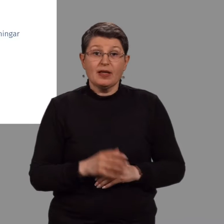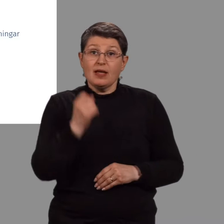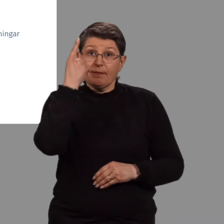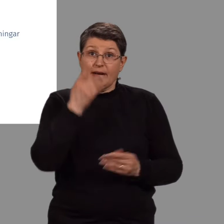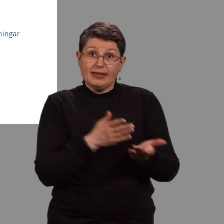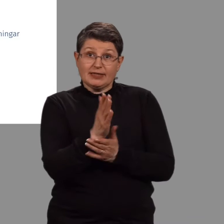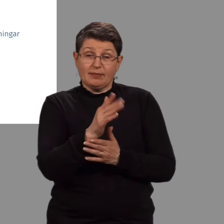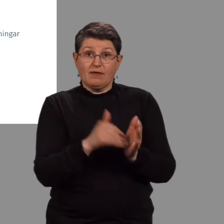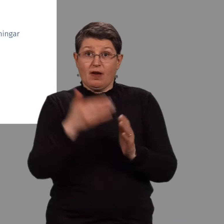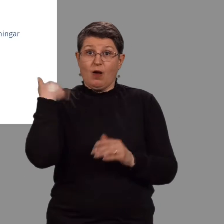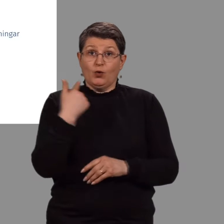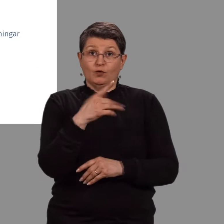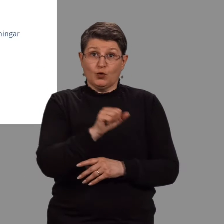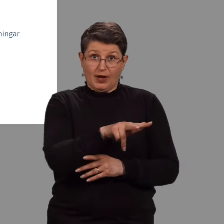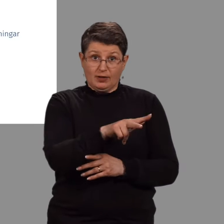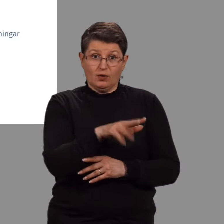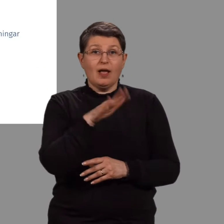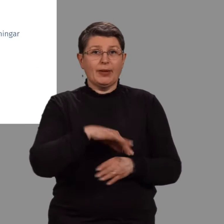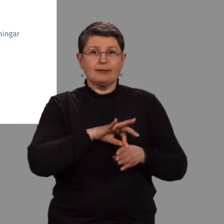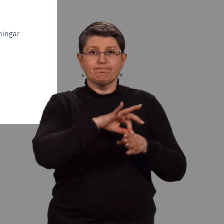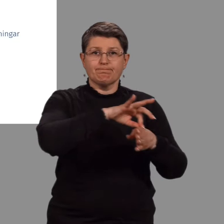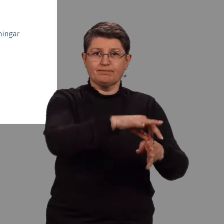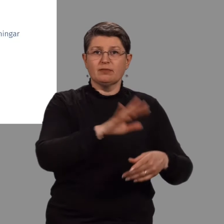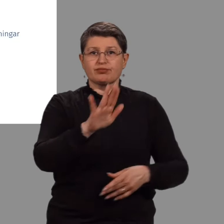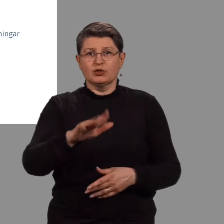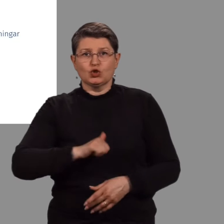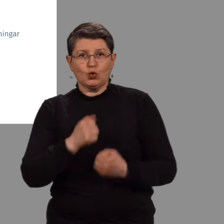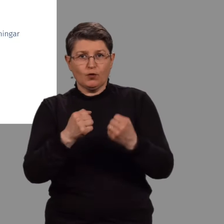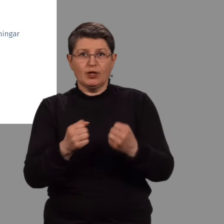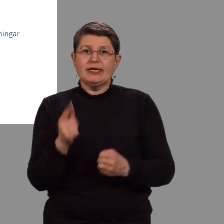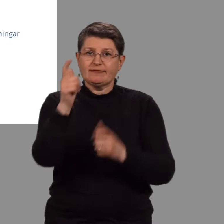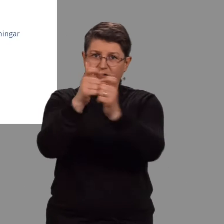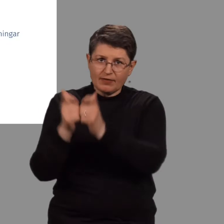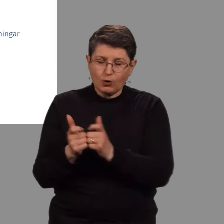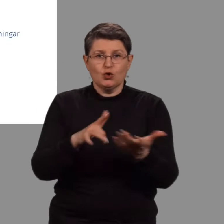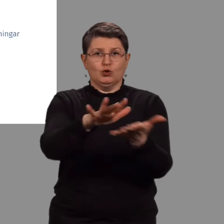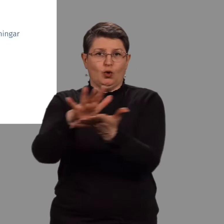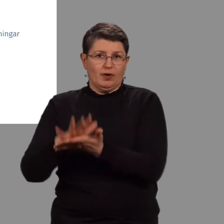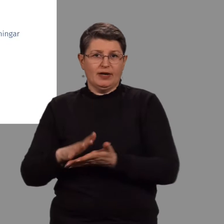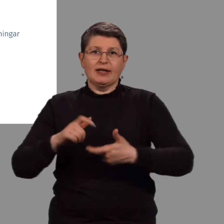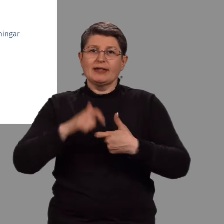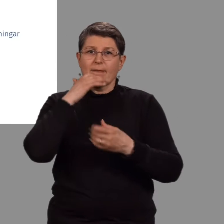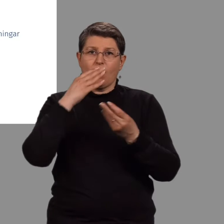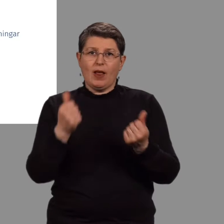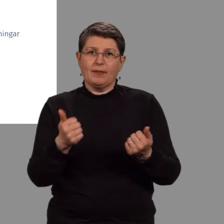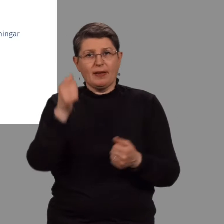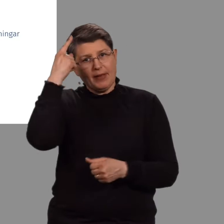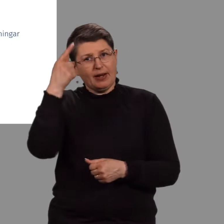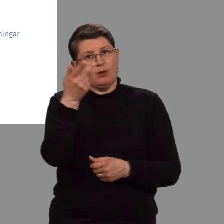2013 hefur æsíðan verið til leysagnar fyrir stjórnvöld, sveitarfylög og stopnanir í málöfnum menningarlista.